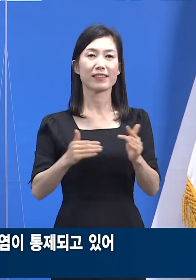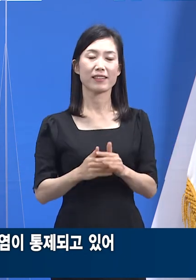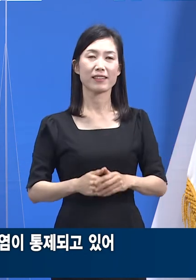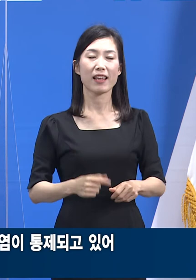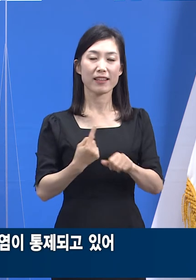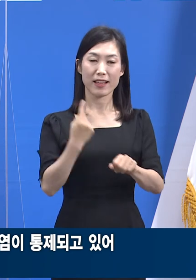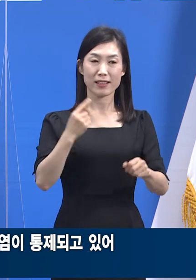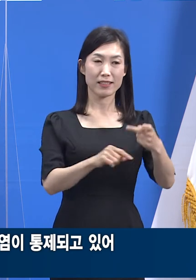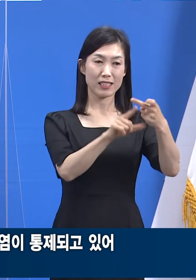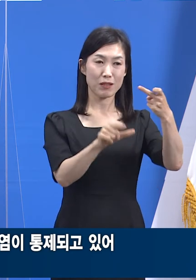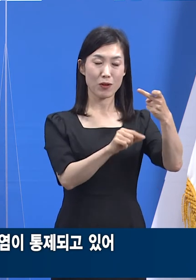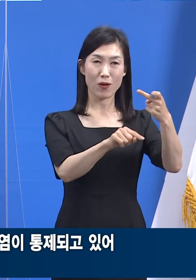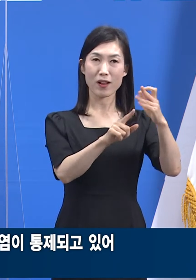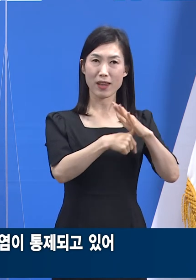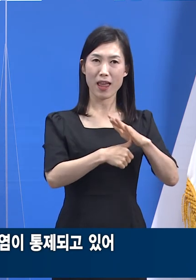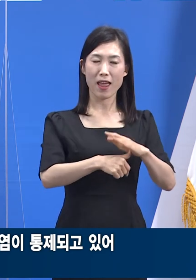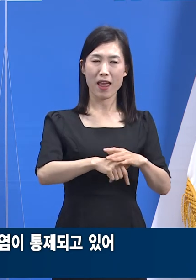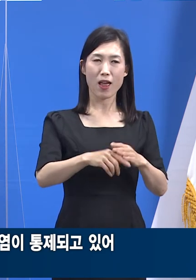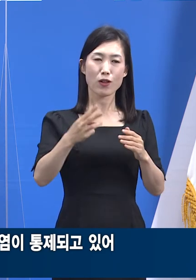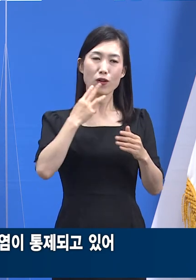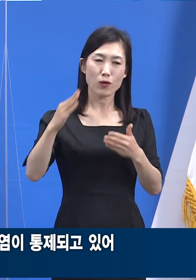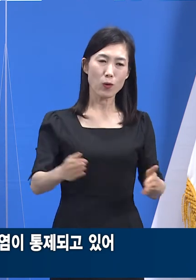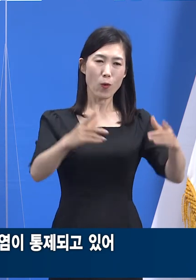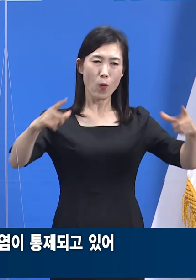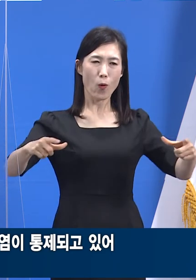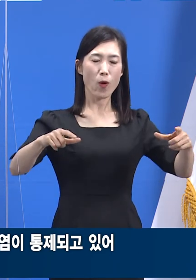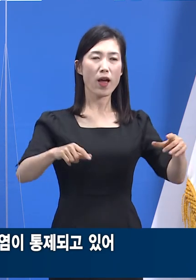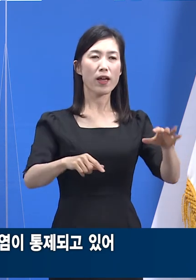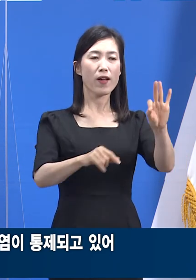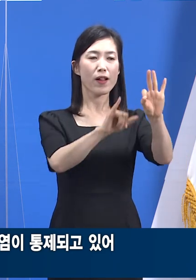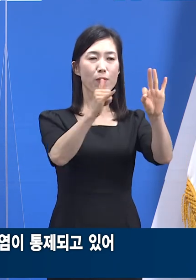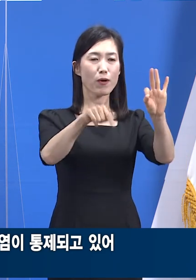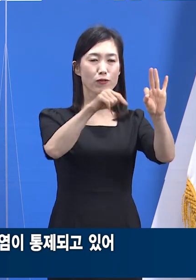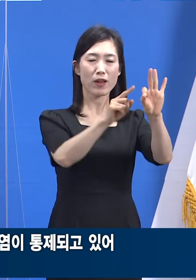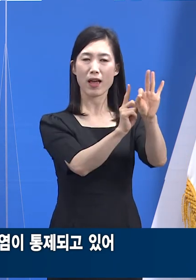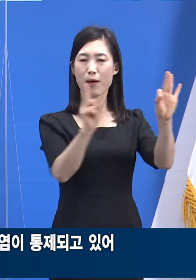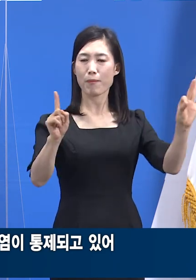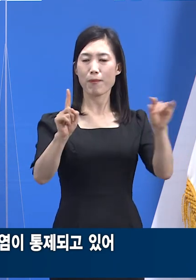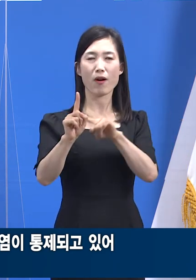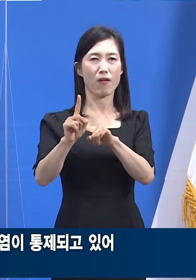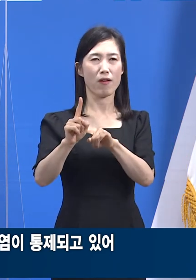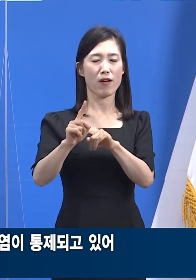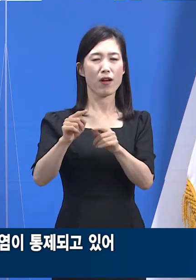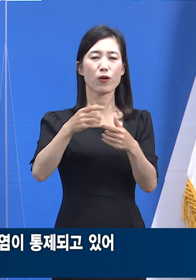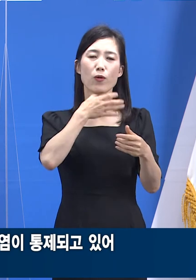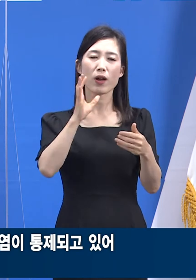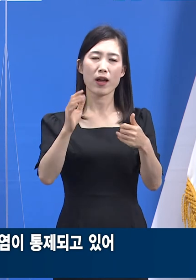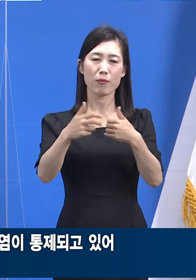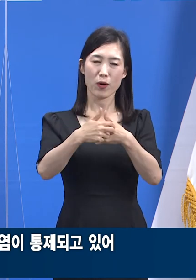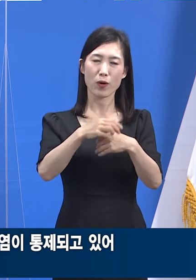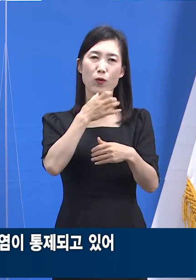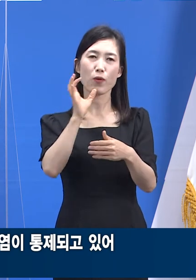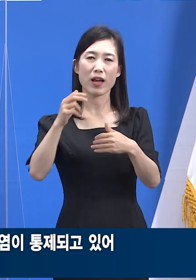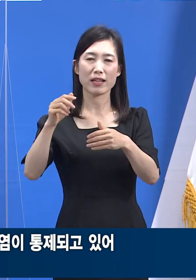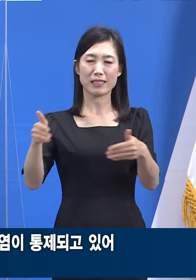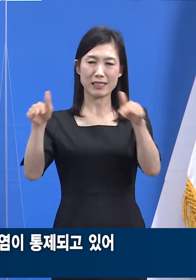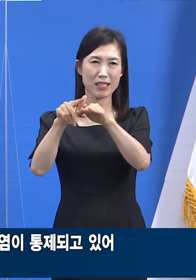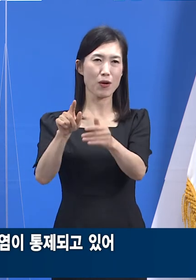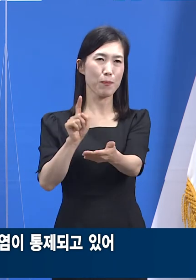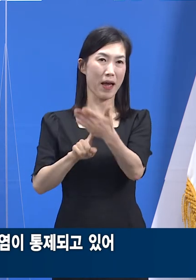작년 12월에 전체 도내 확진자 10명 중 1명 가까이 감염 취약시설에서 발생했지만